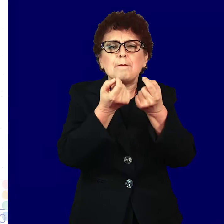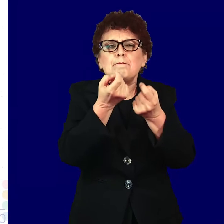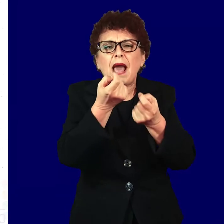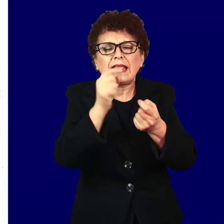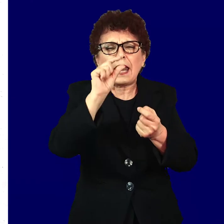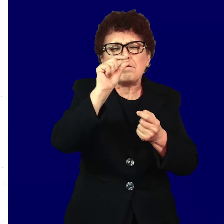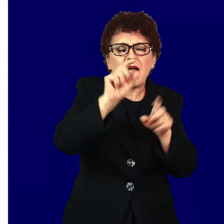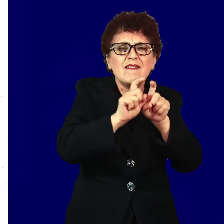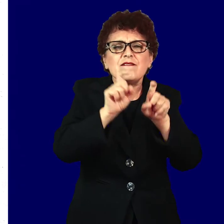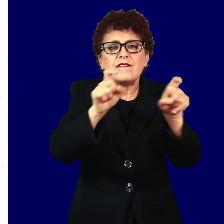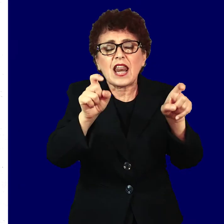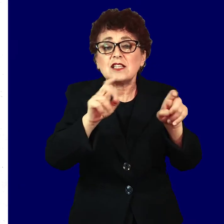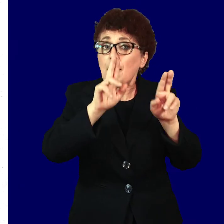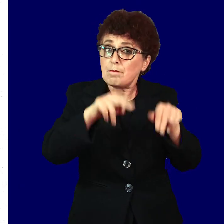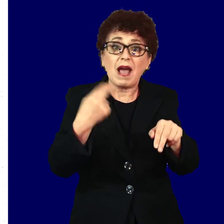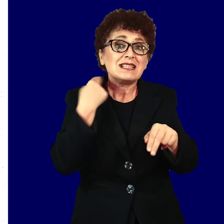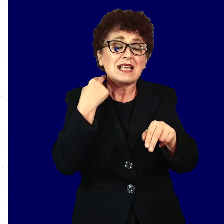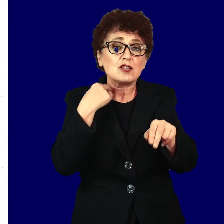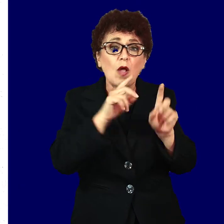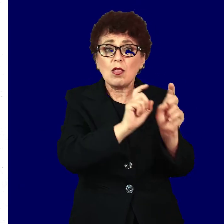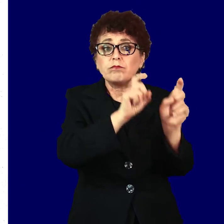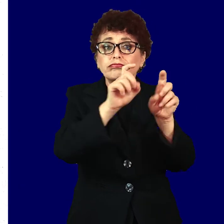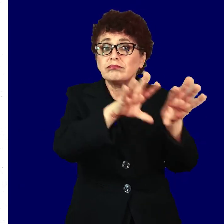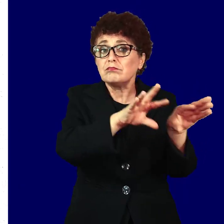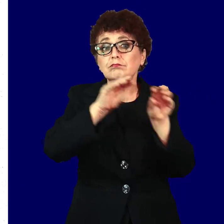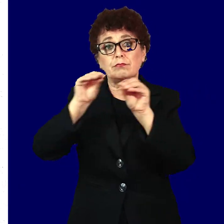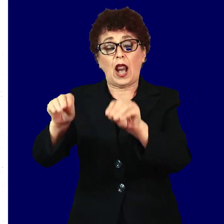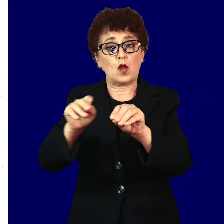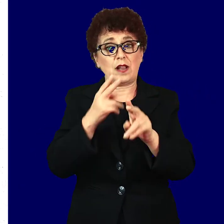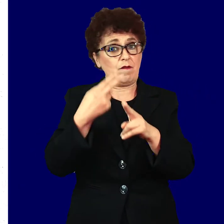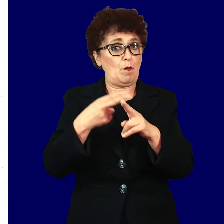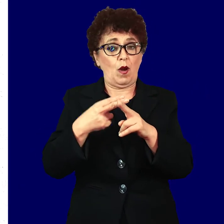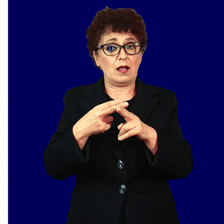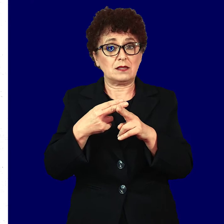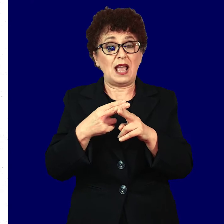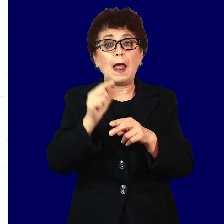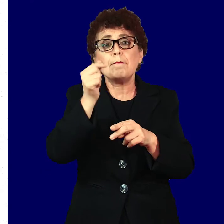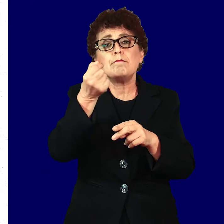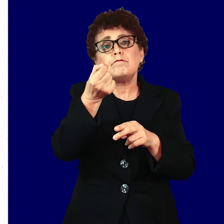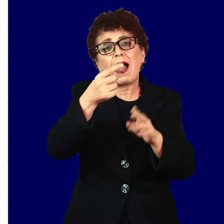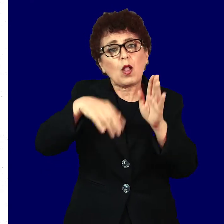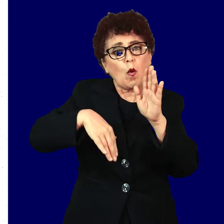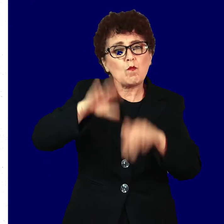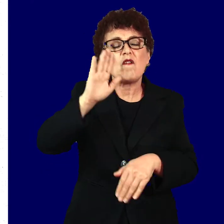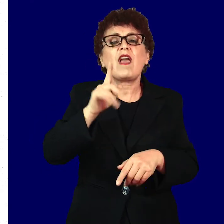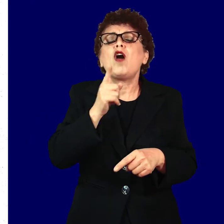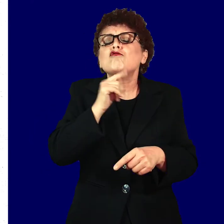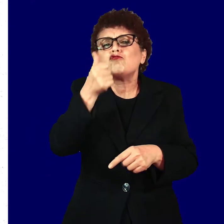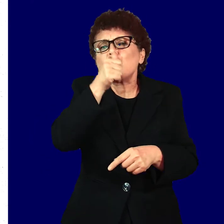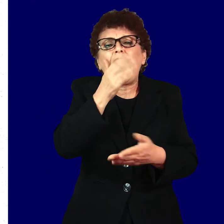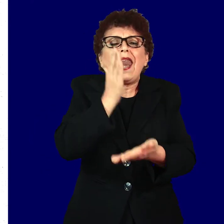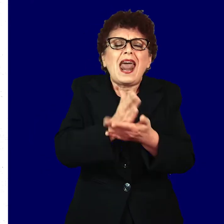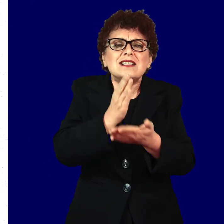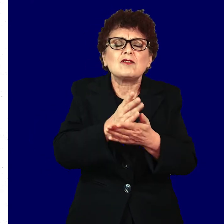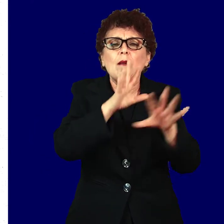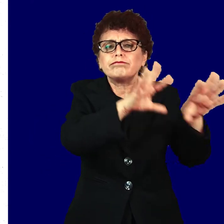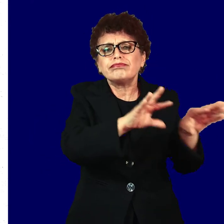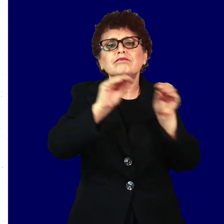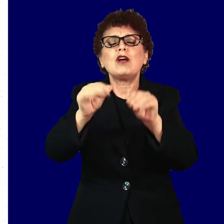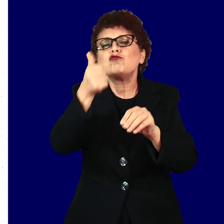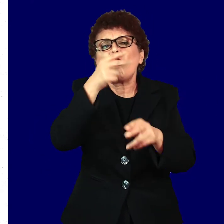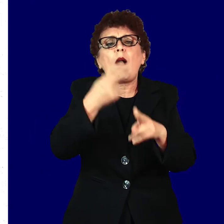вирусни сексуално преносливи инфекцији. Малку повеќе за најчестите сексуално преносливи